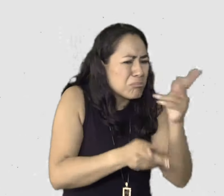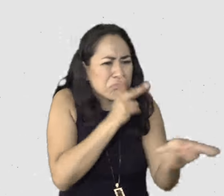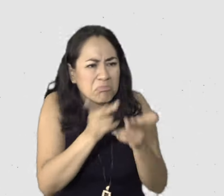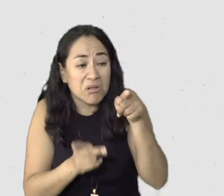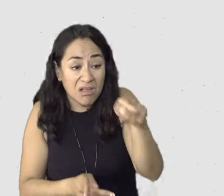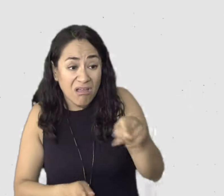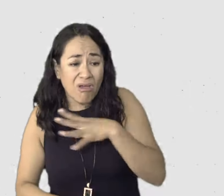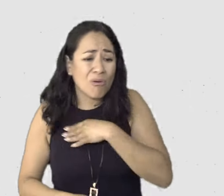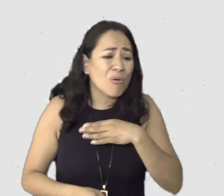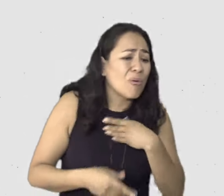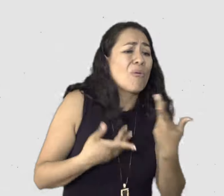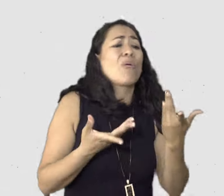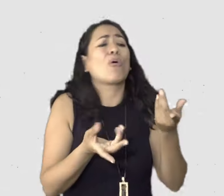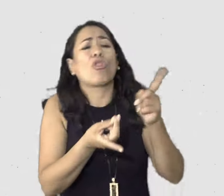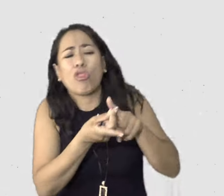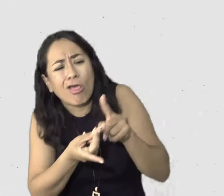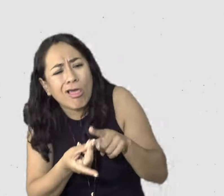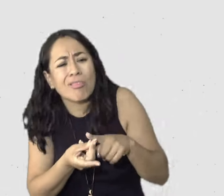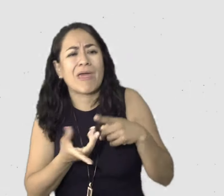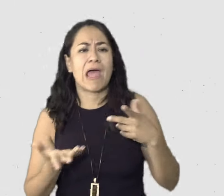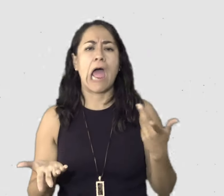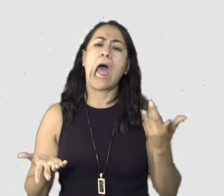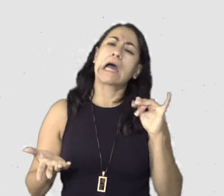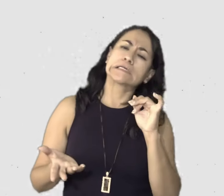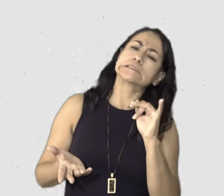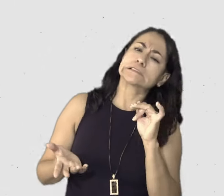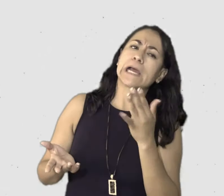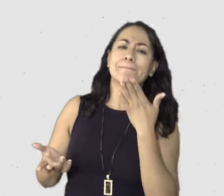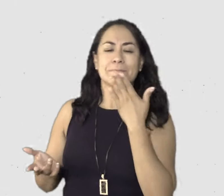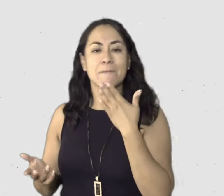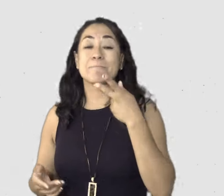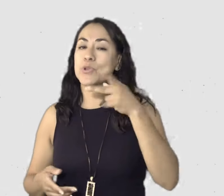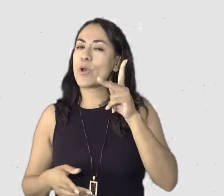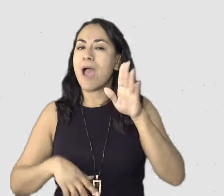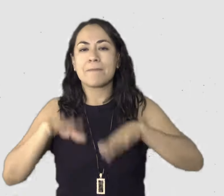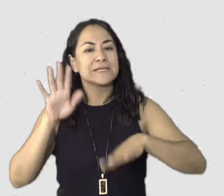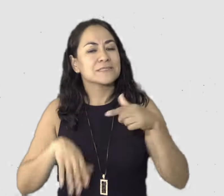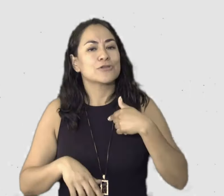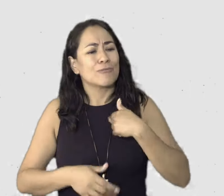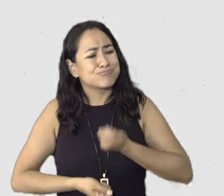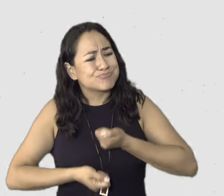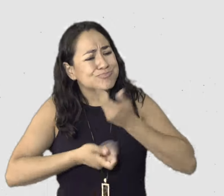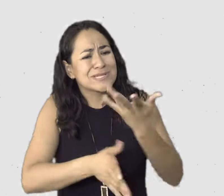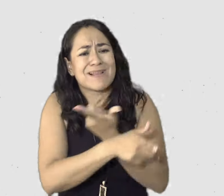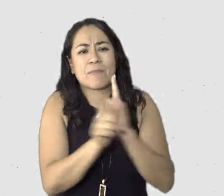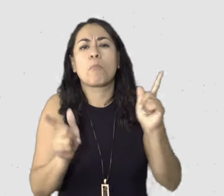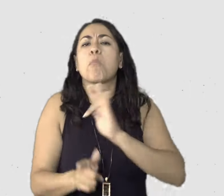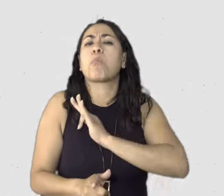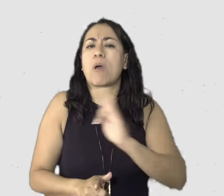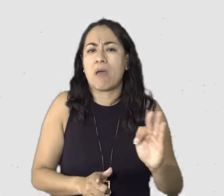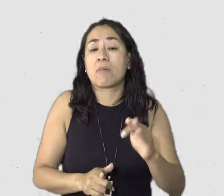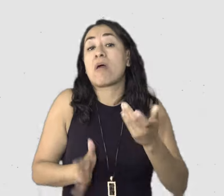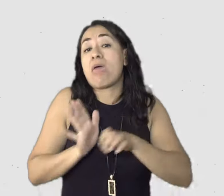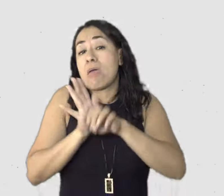amigas, creo que es justo eso, eh, que atrevernos a decir, híjole, hoy no tengo un buen día y este,